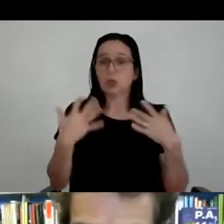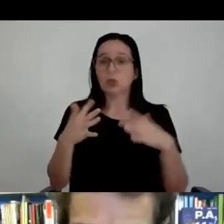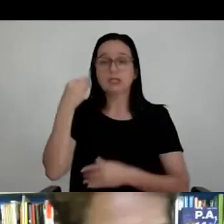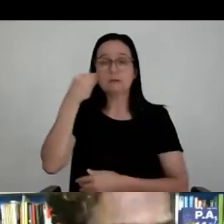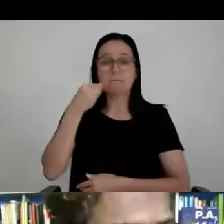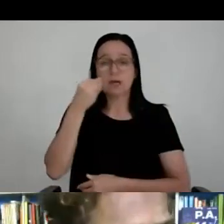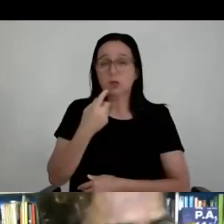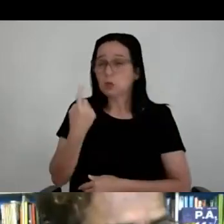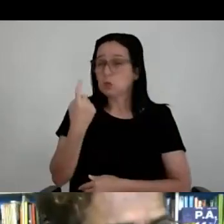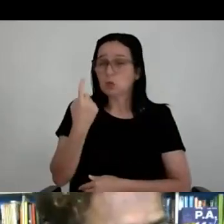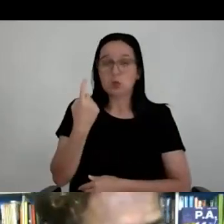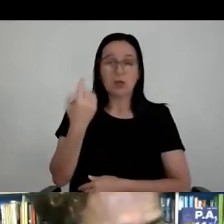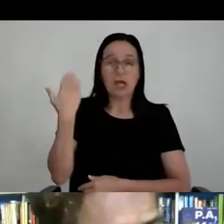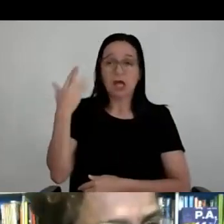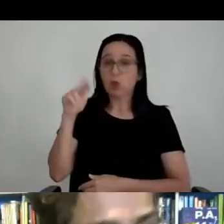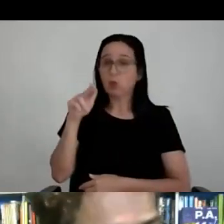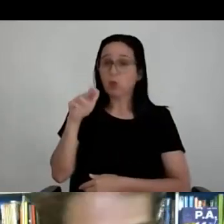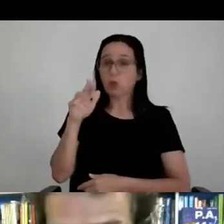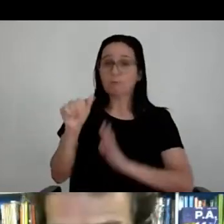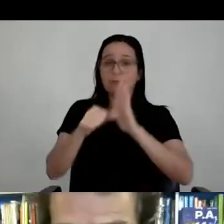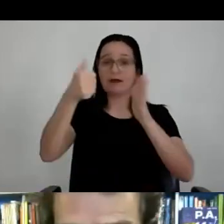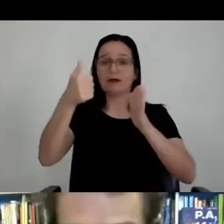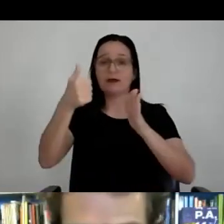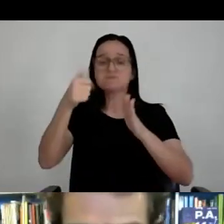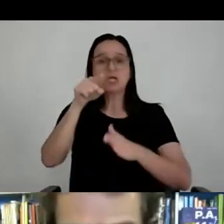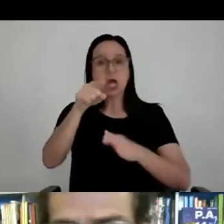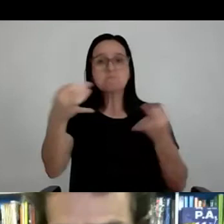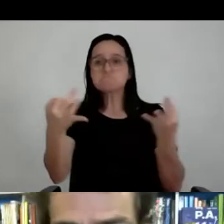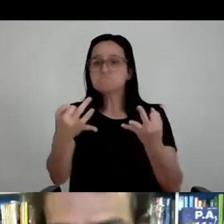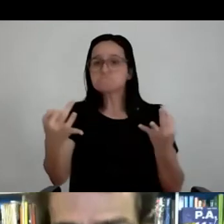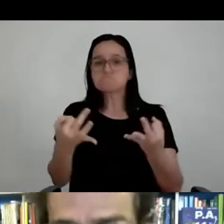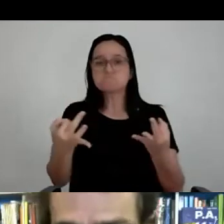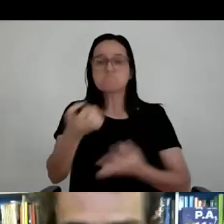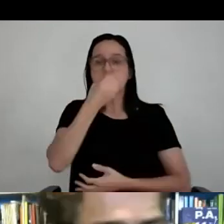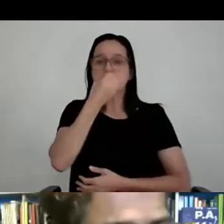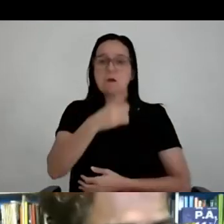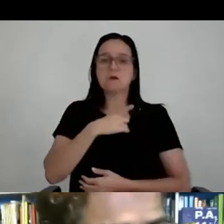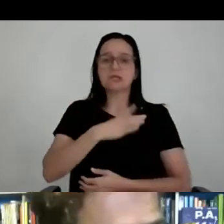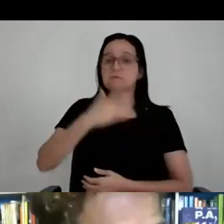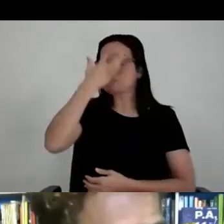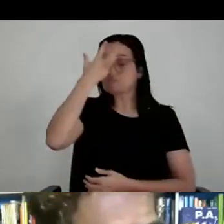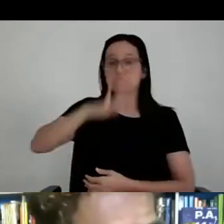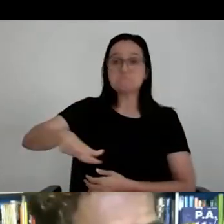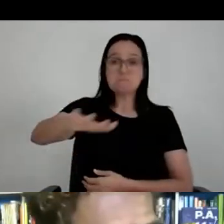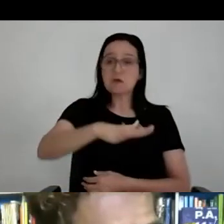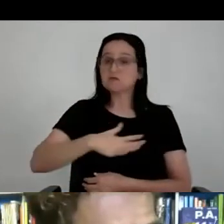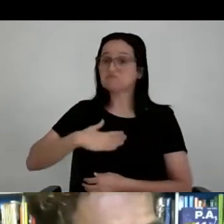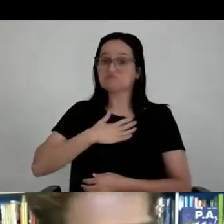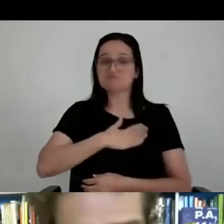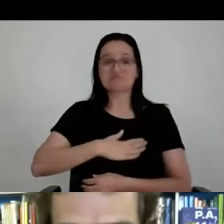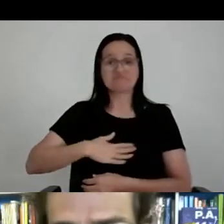gente nunca tinha feito nada parecido. E ela funcionou plenamente. Então, teve uma satisfação. ou seja, depois de